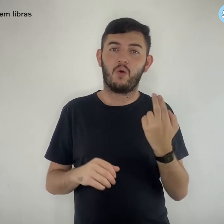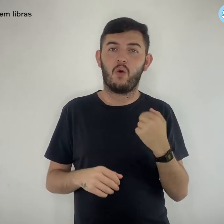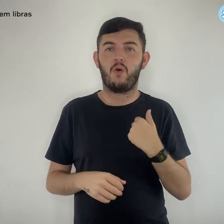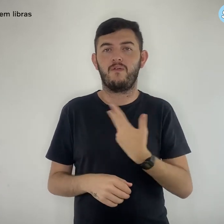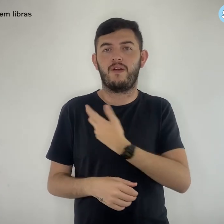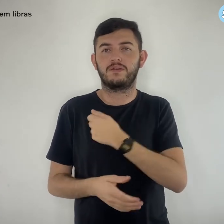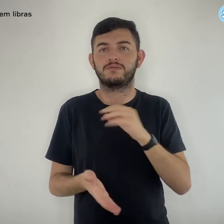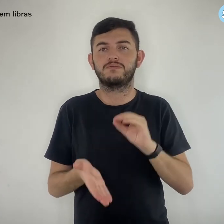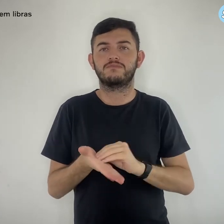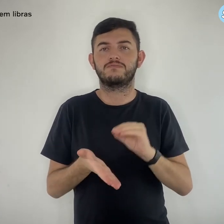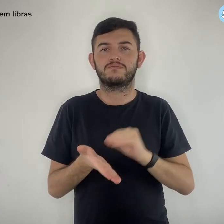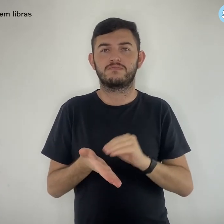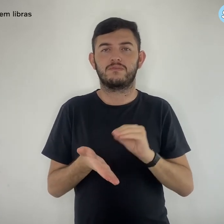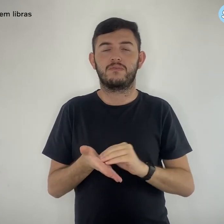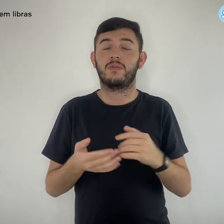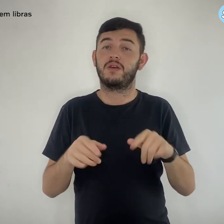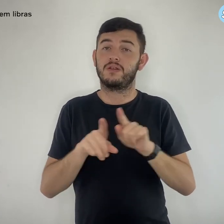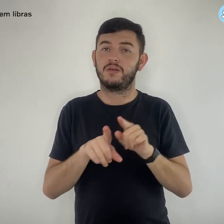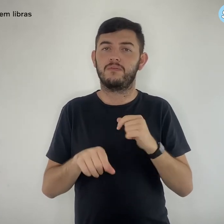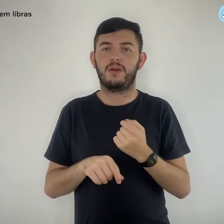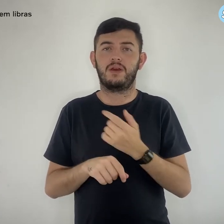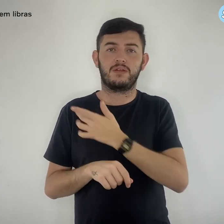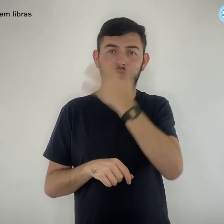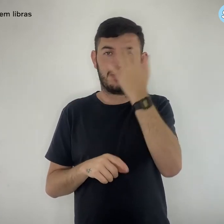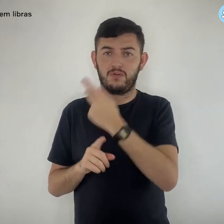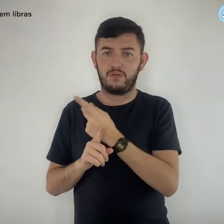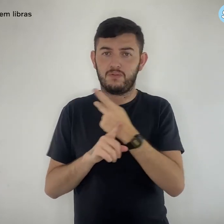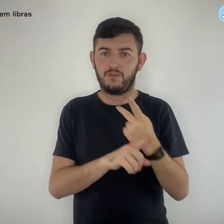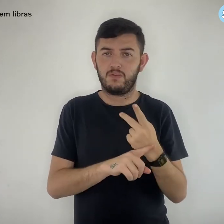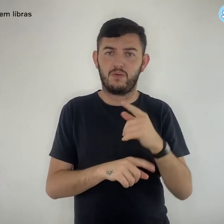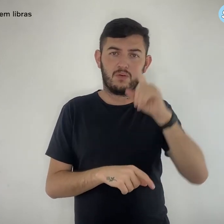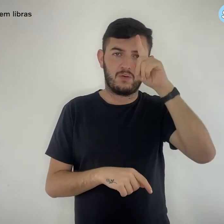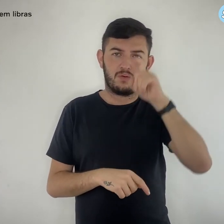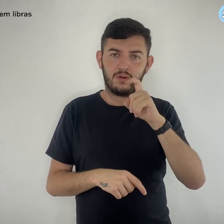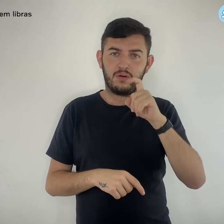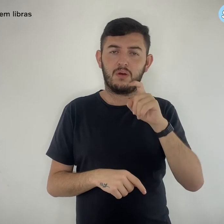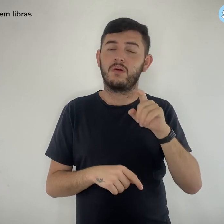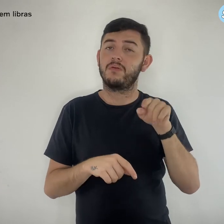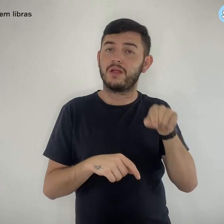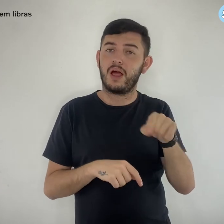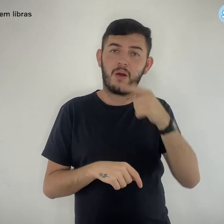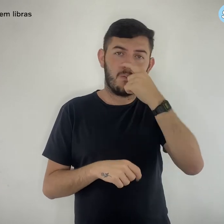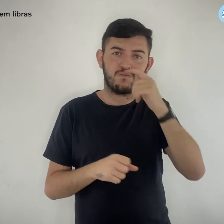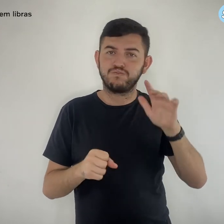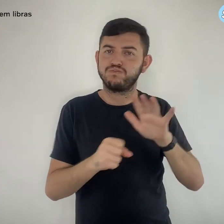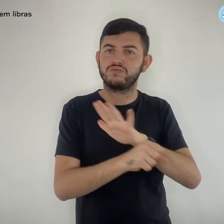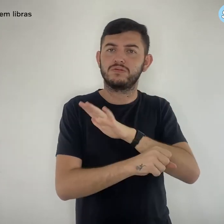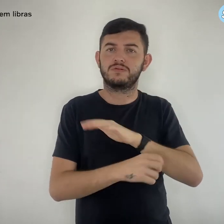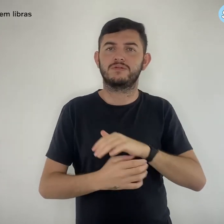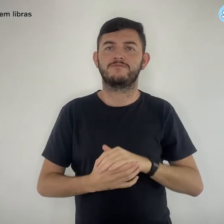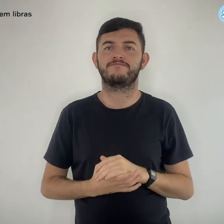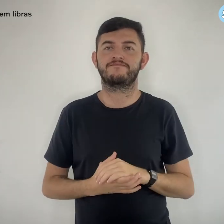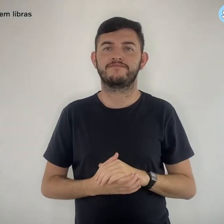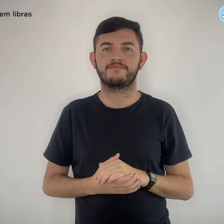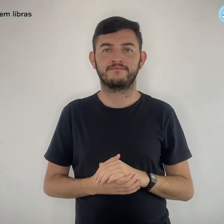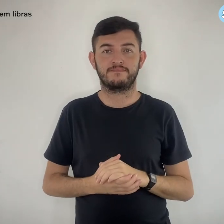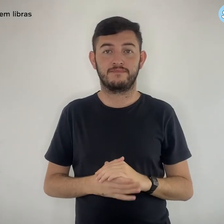vacinação incompleta, além de aumentar a procura em hospitais. Até o